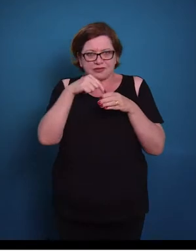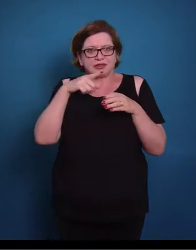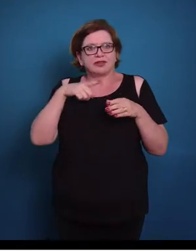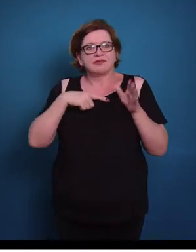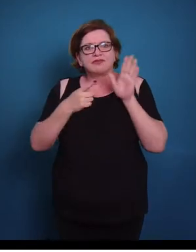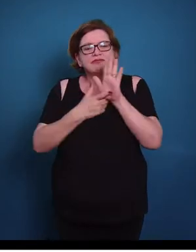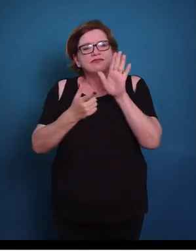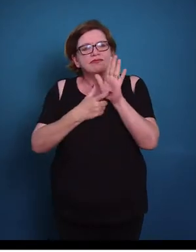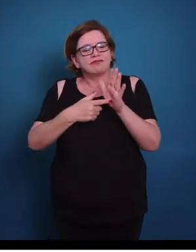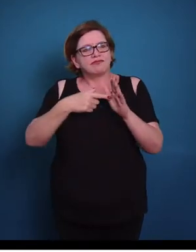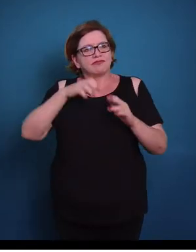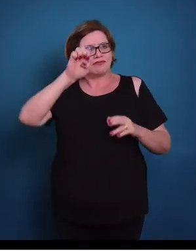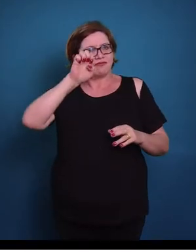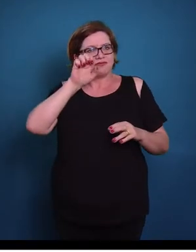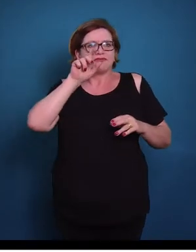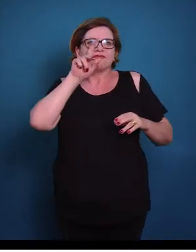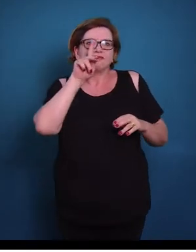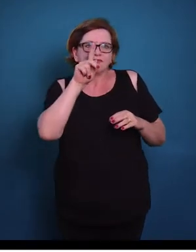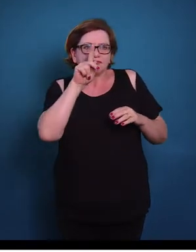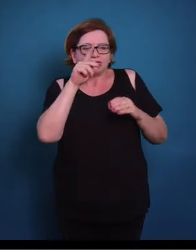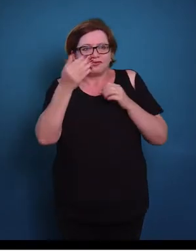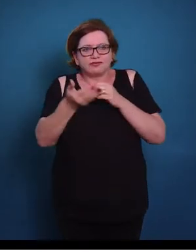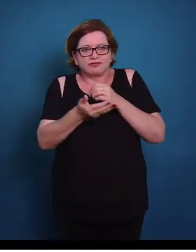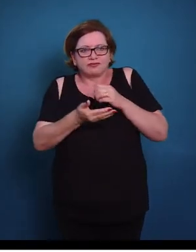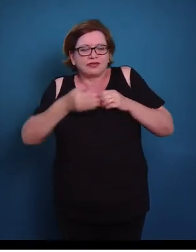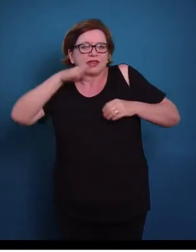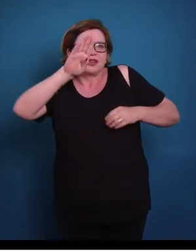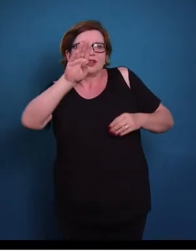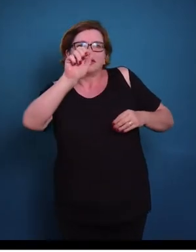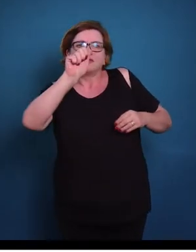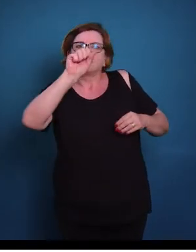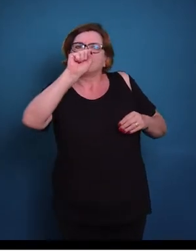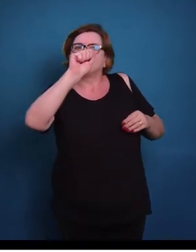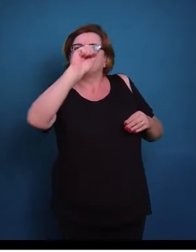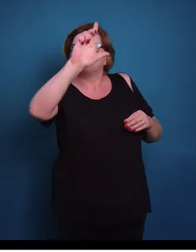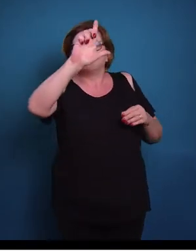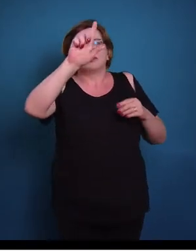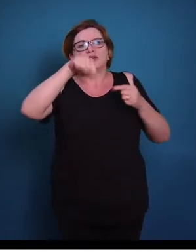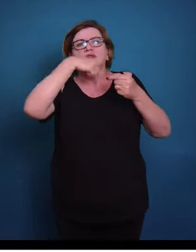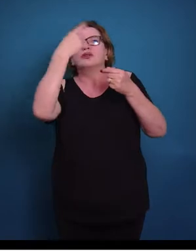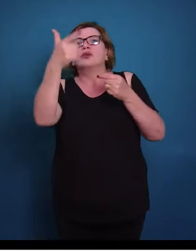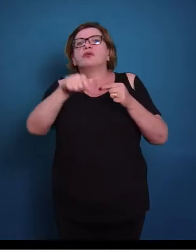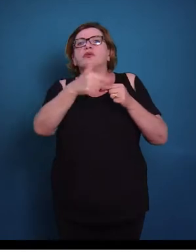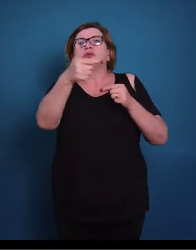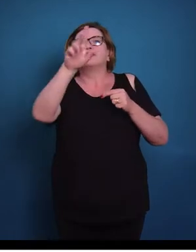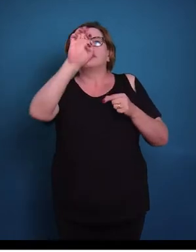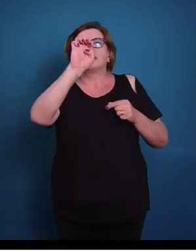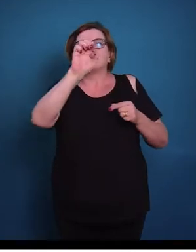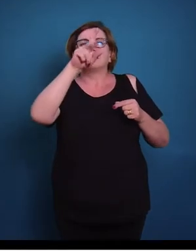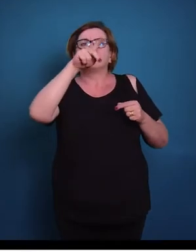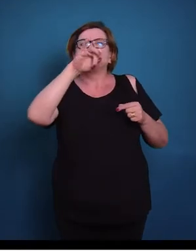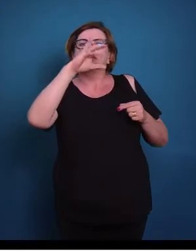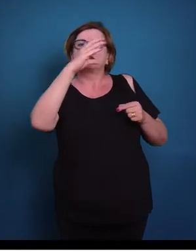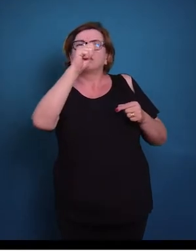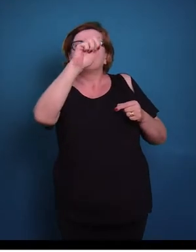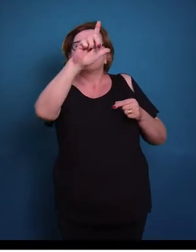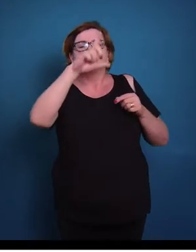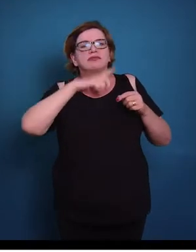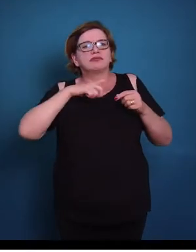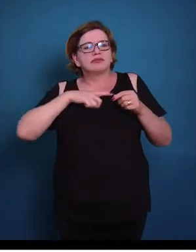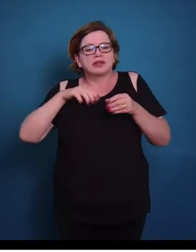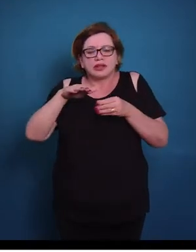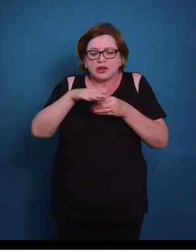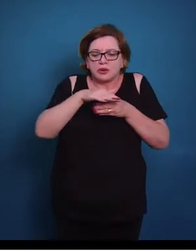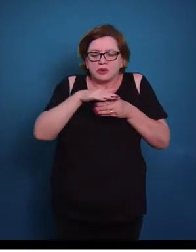epitelial, aqui seria a parte basal e a parte apical, e note que nós temos o que nós chamamos de zona de oclusão, que é uma